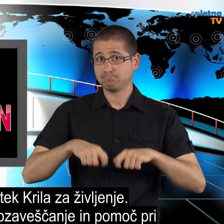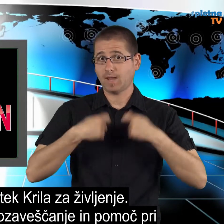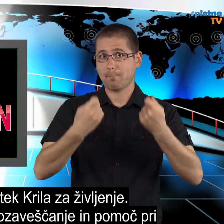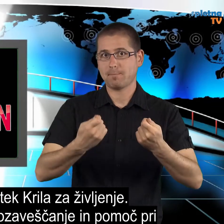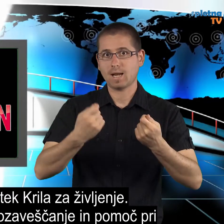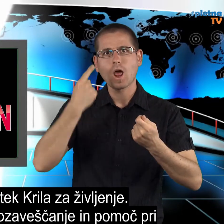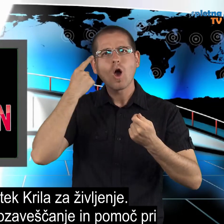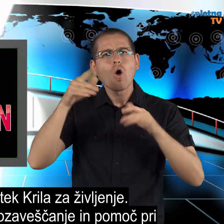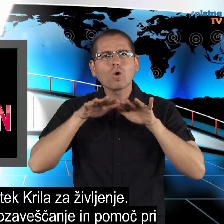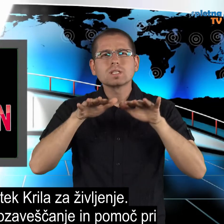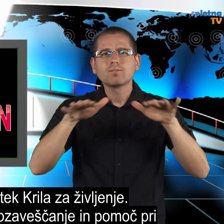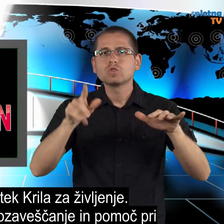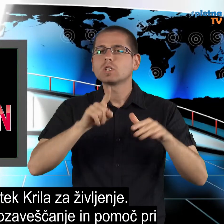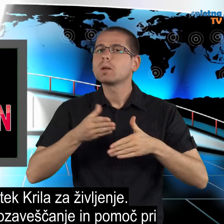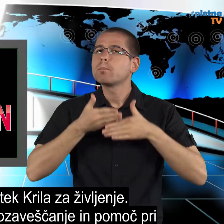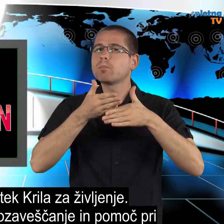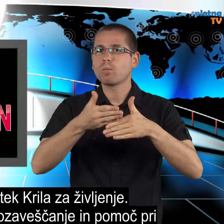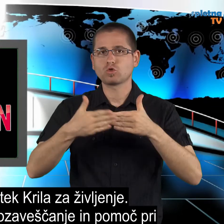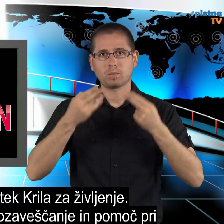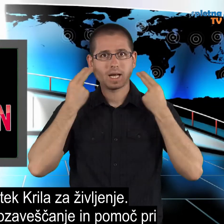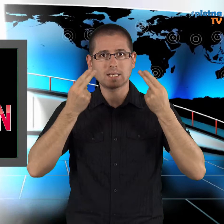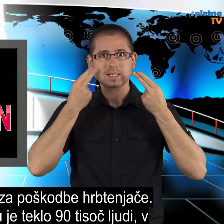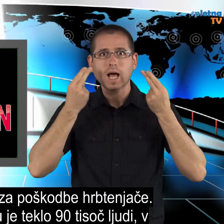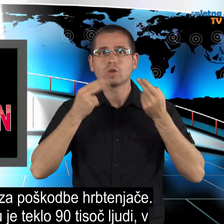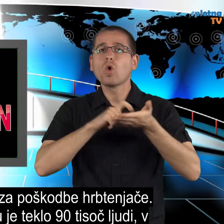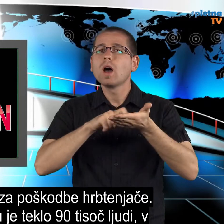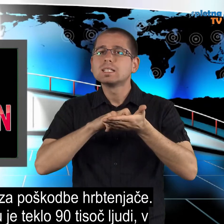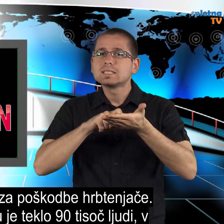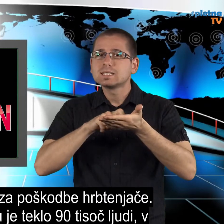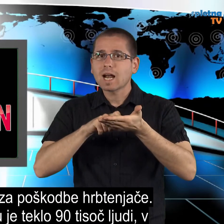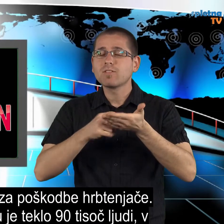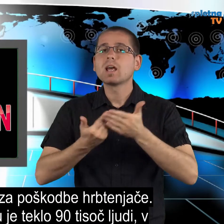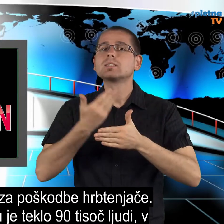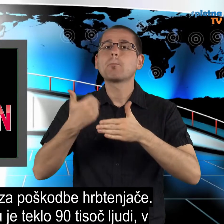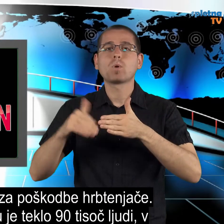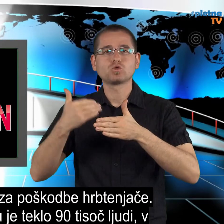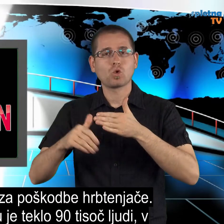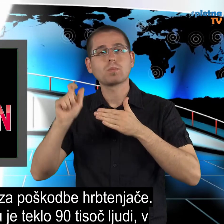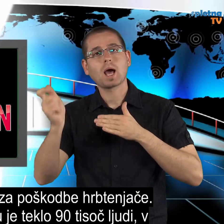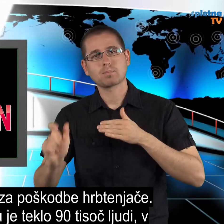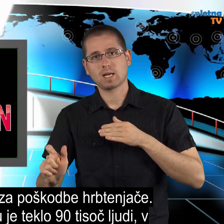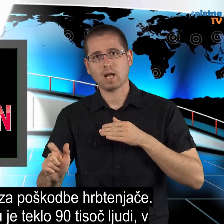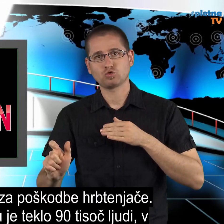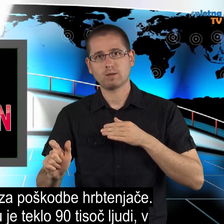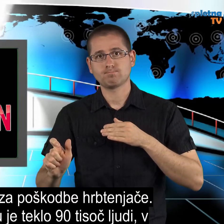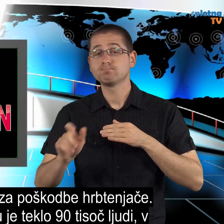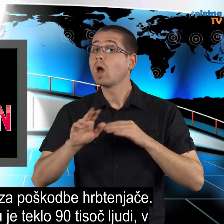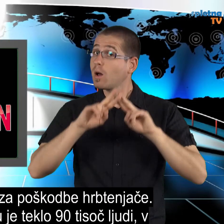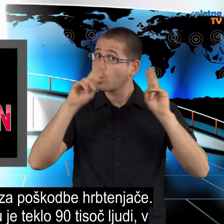Namen teka je o zaveščanje in pomoč pri iskanju zdravil za poškodbe hrtenjače. Po vsem